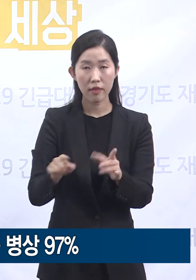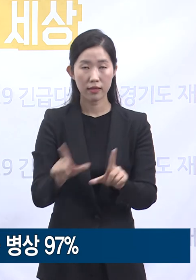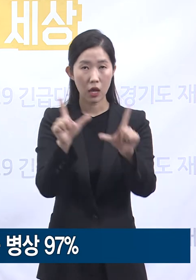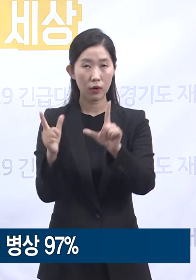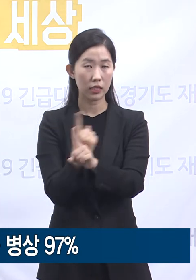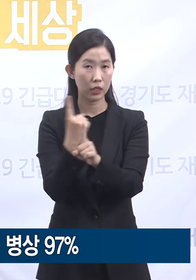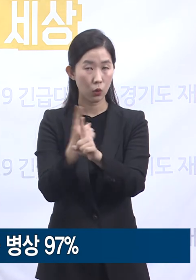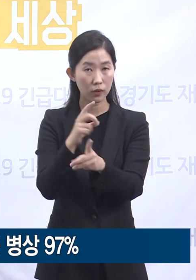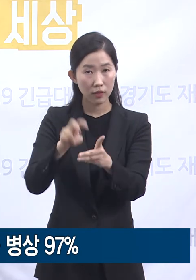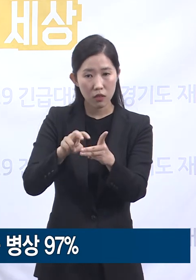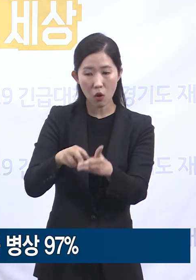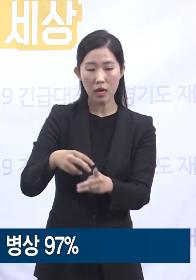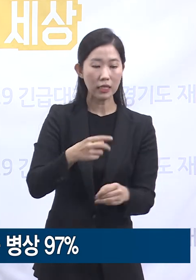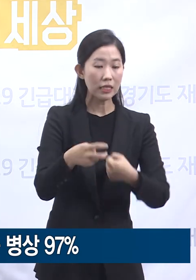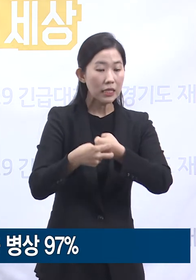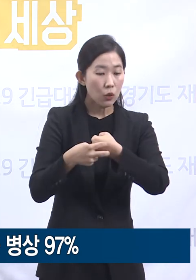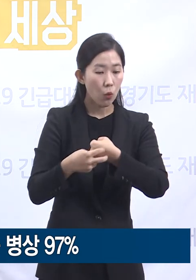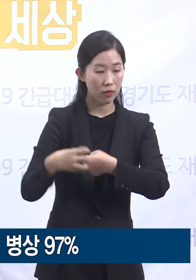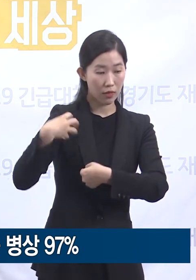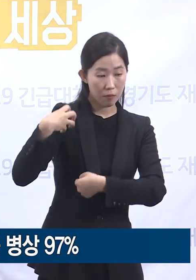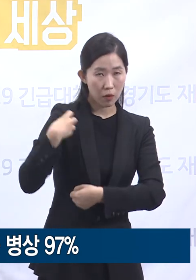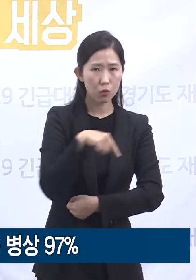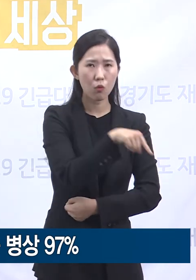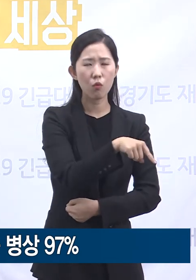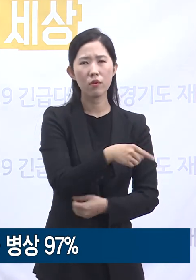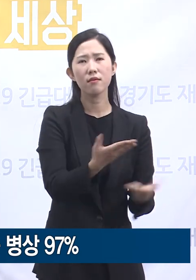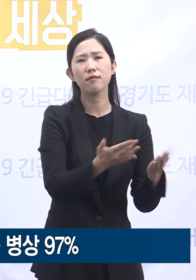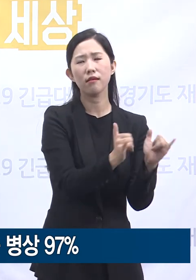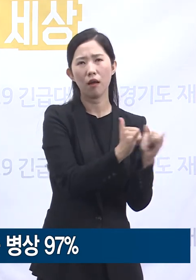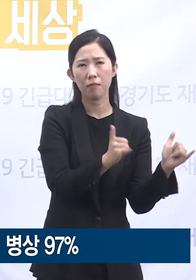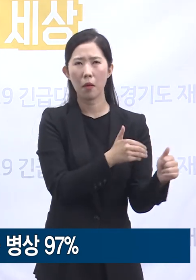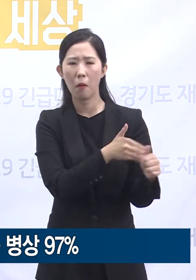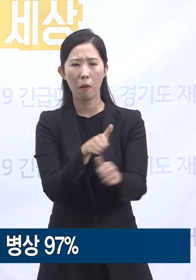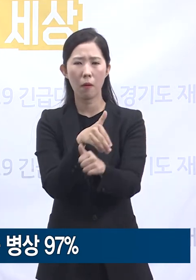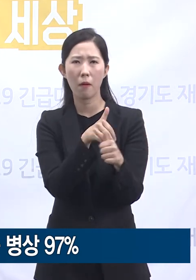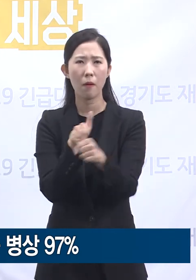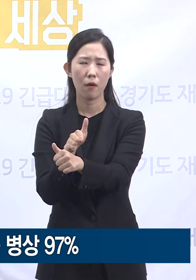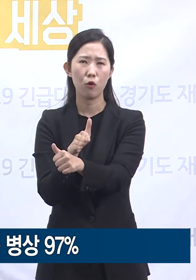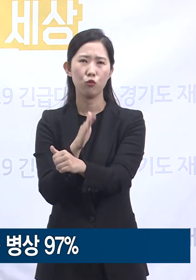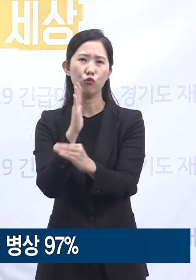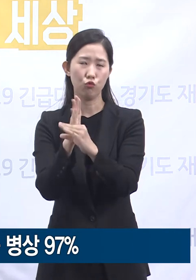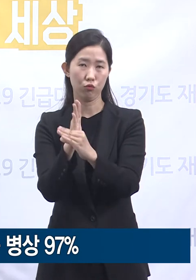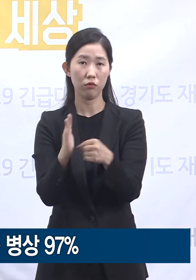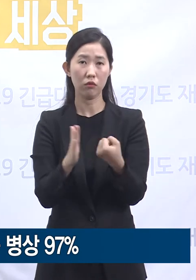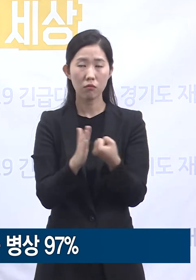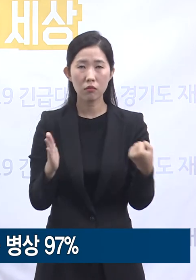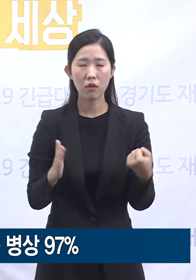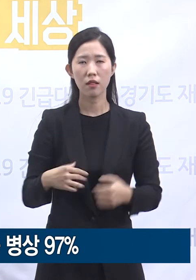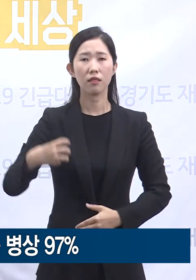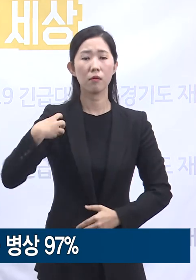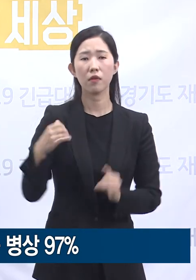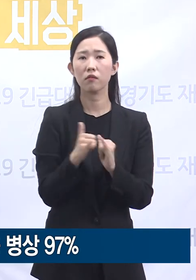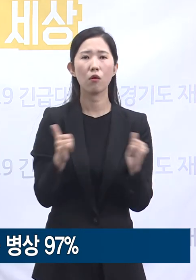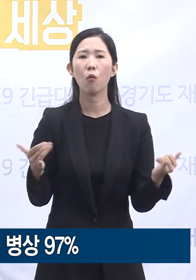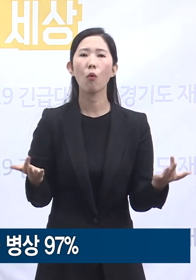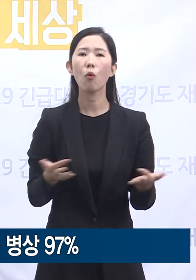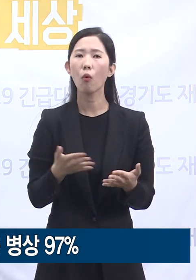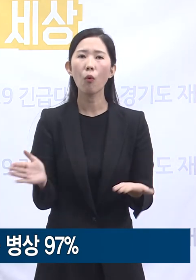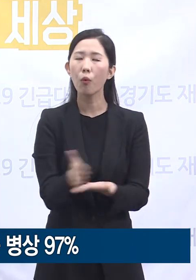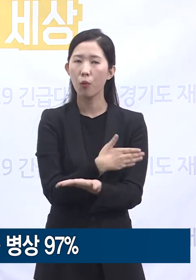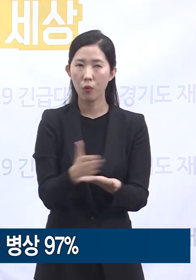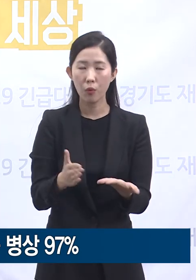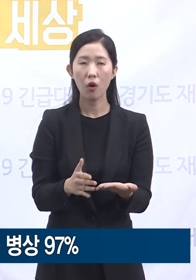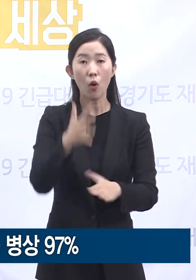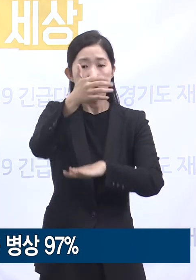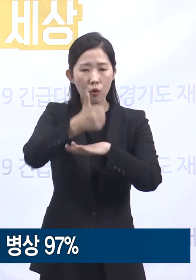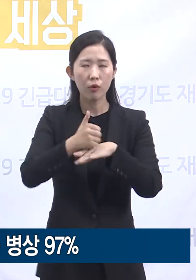전담 지원하고 있습니다. 더 이상 여력이 없다는 판단에 듭니다. 민간의료기관들의 도움이 절실합니다.